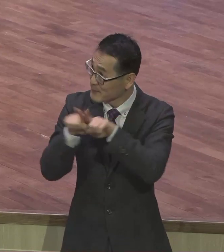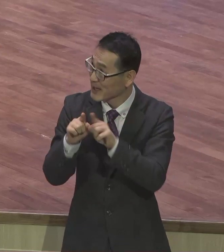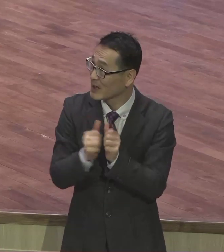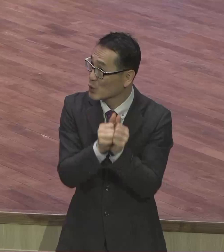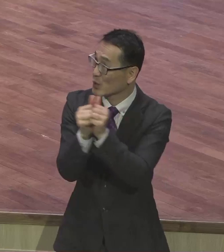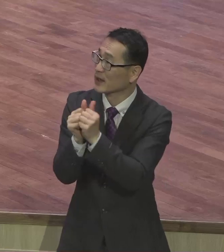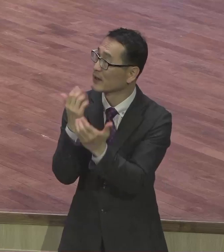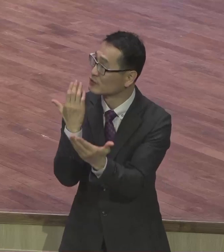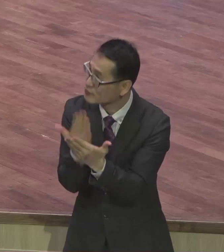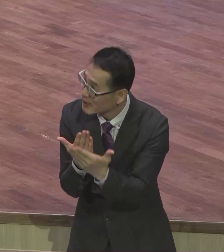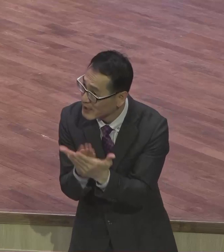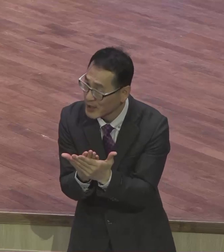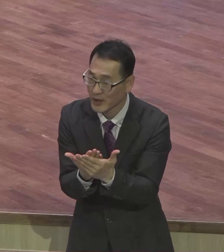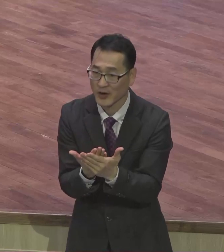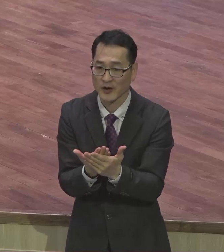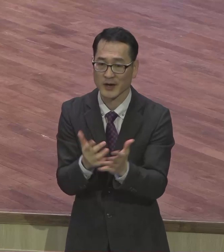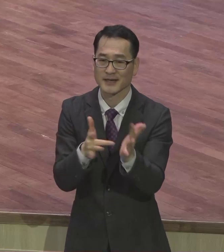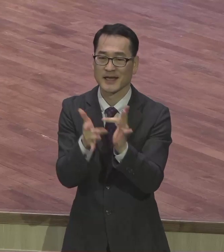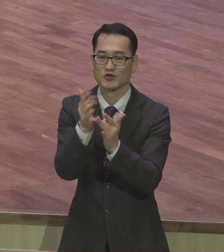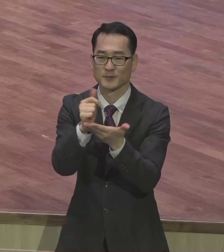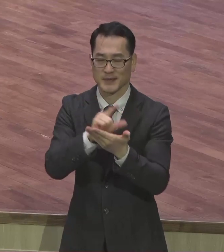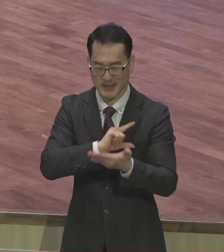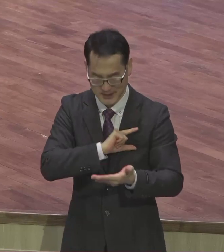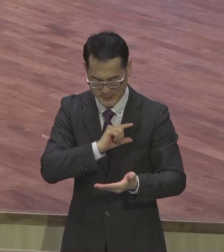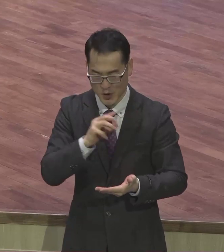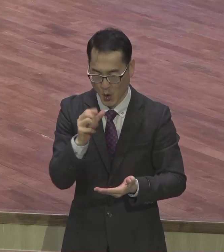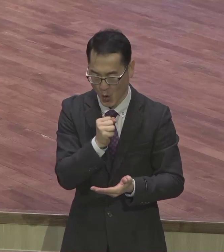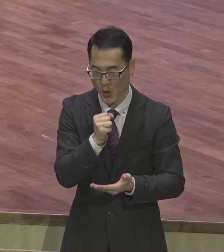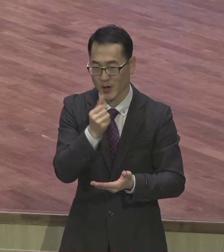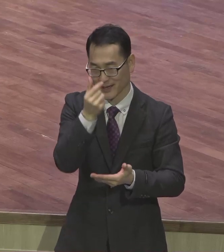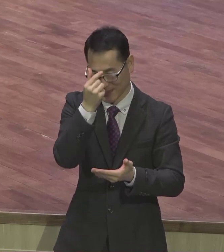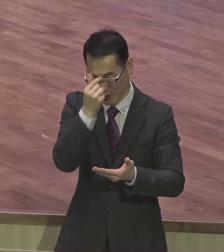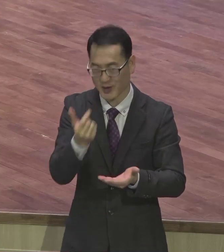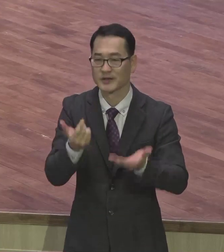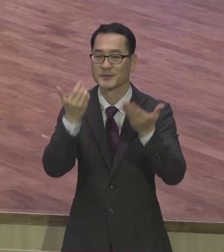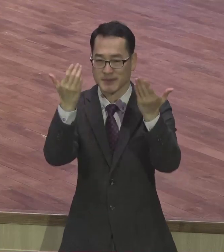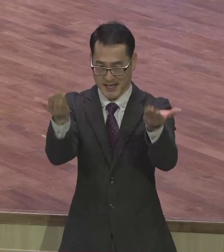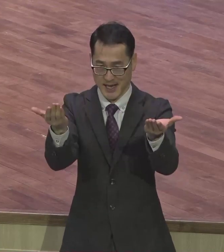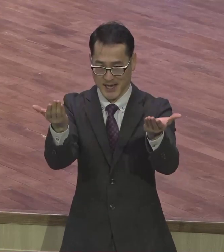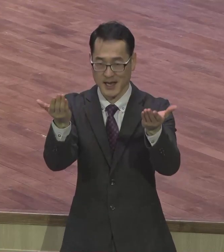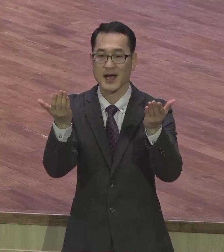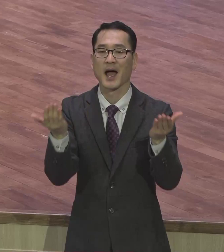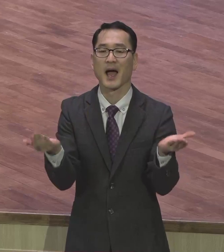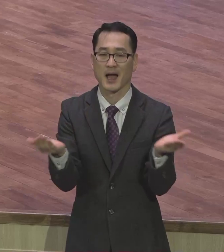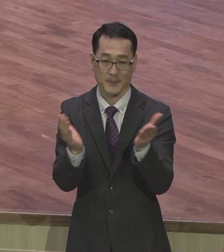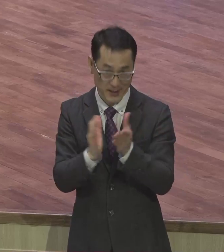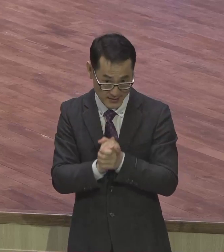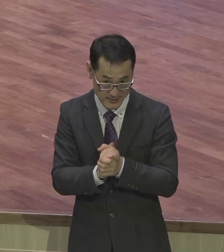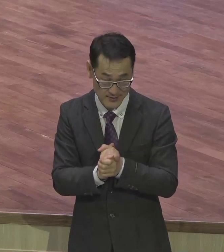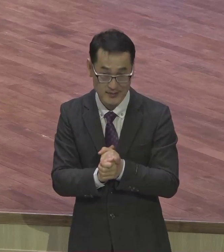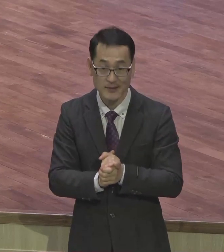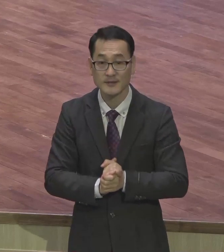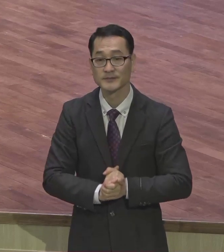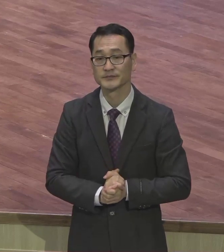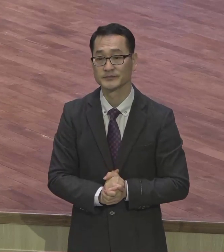예수님 이름으로 기도합니다 아멘 아멘 축하한 우리